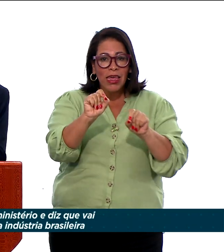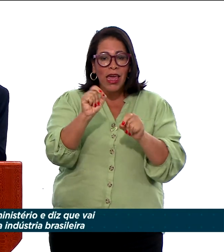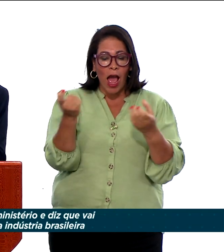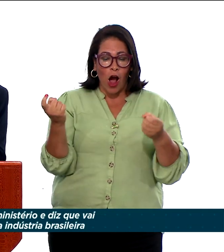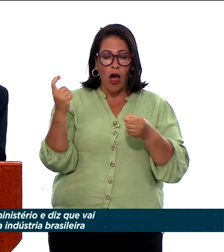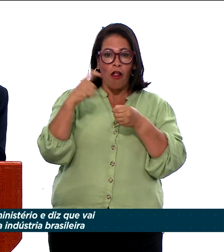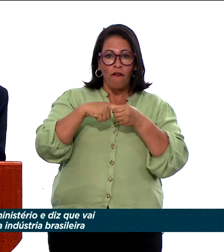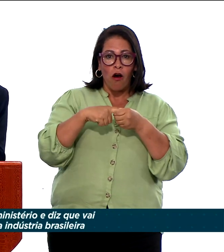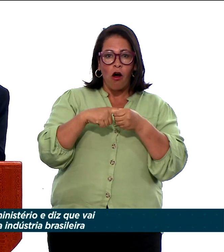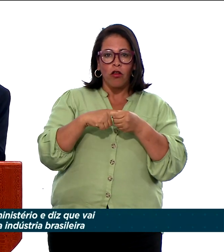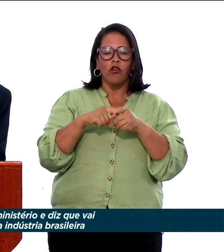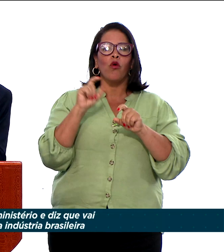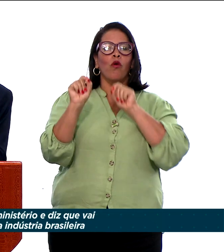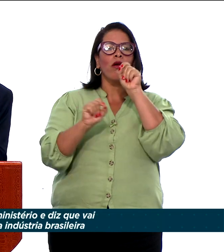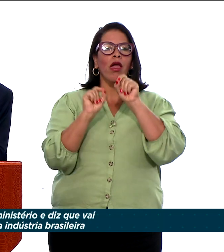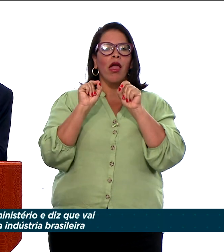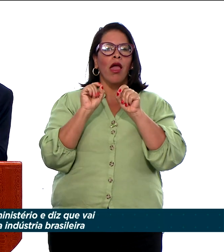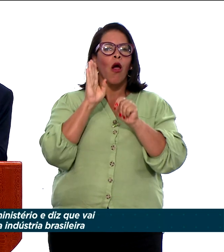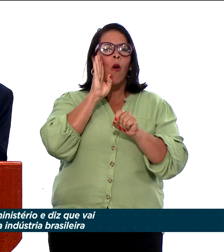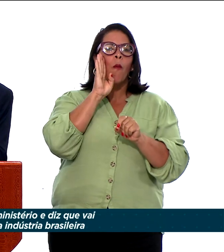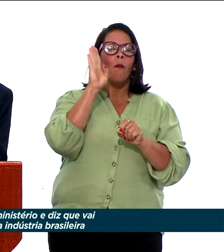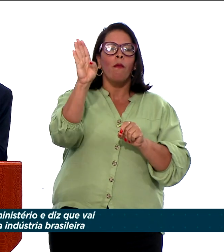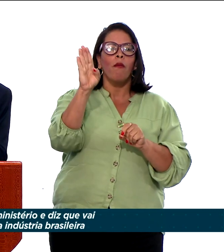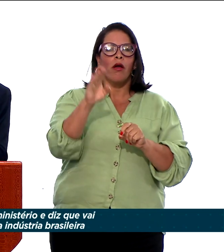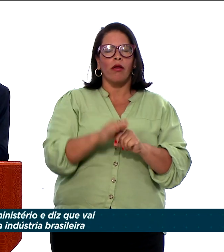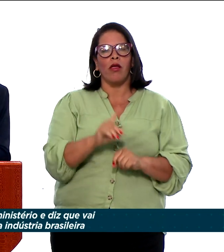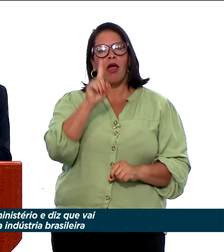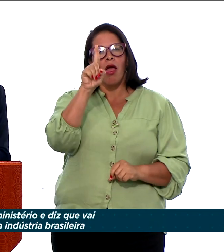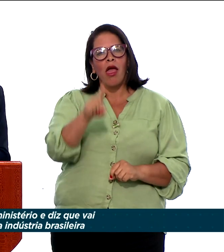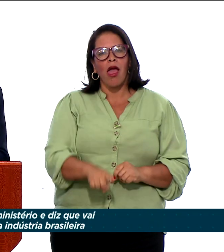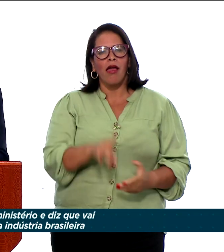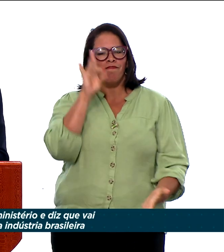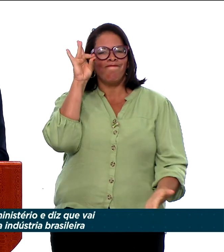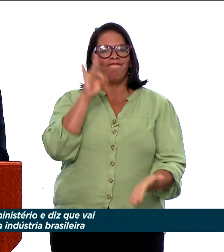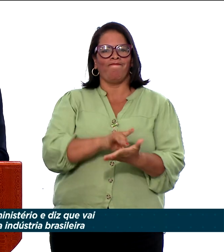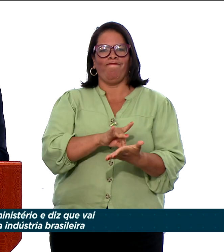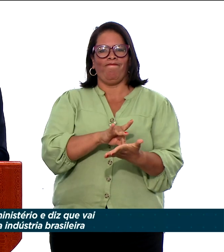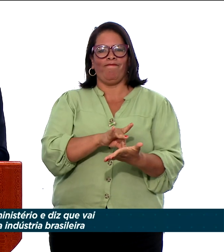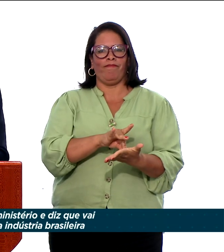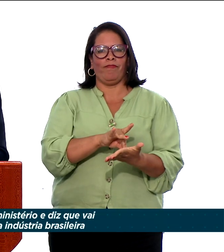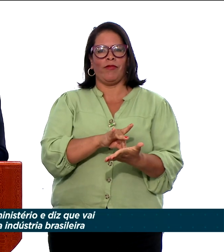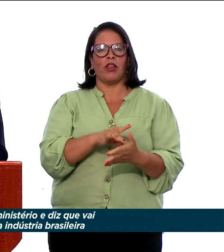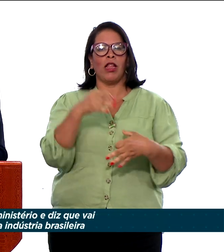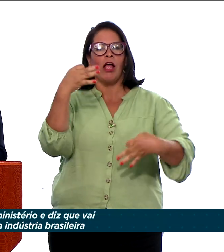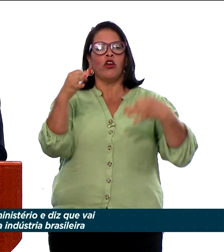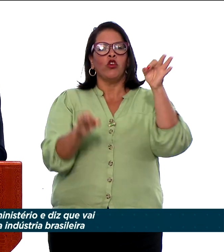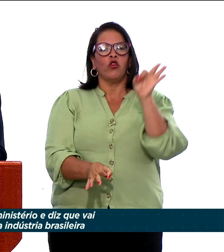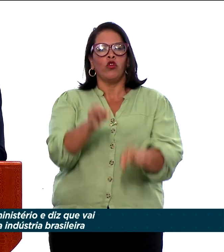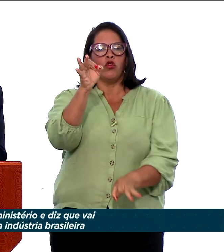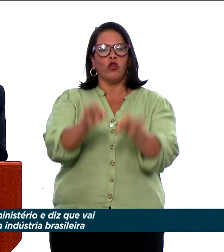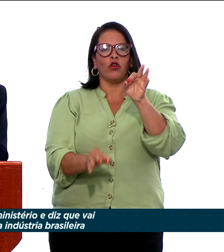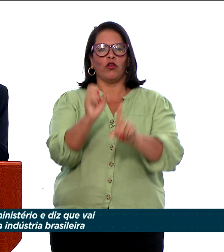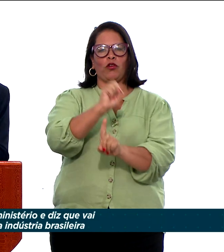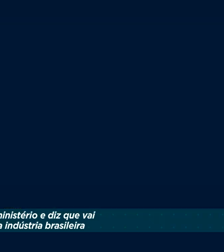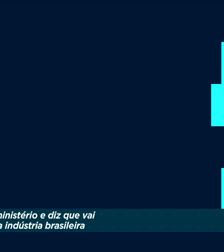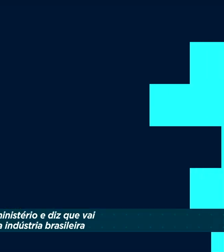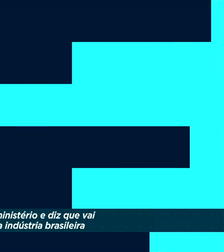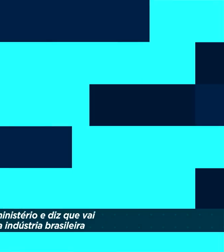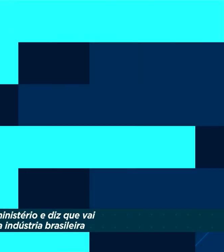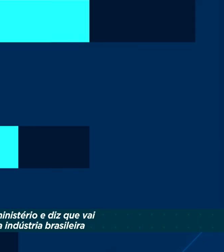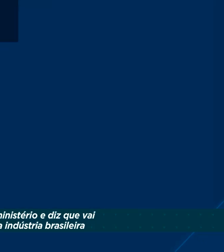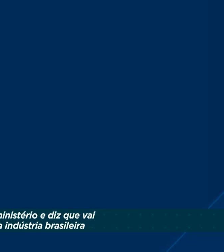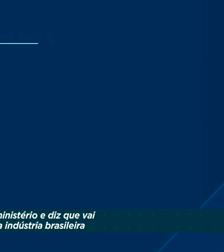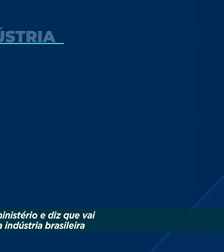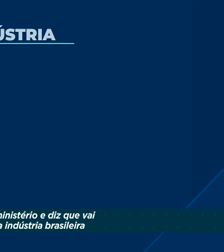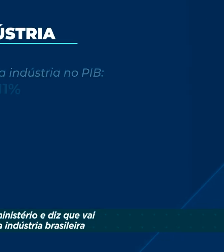ocorra sob o único prisma que a legitima, o da justiça social. De